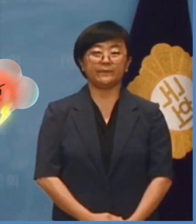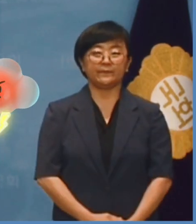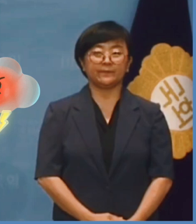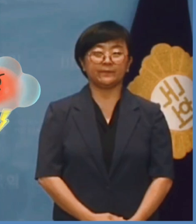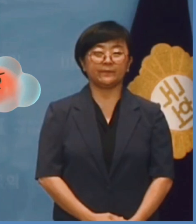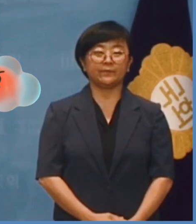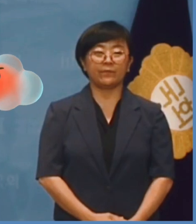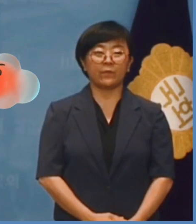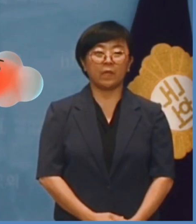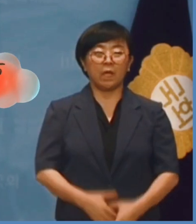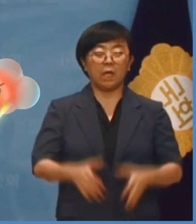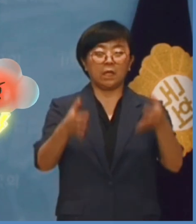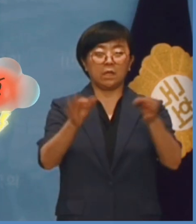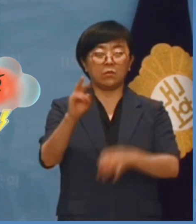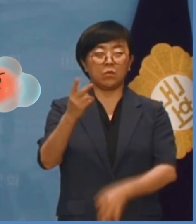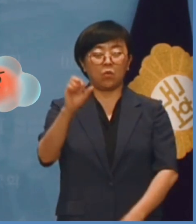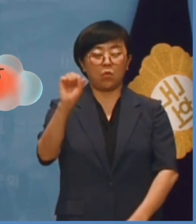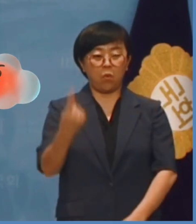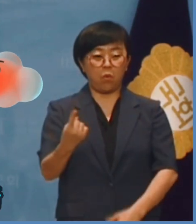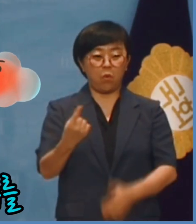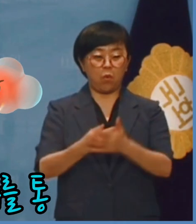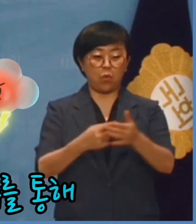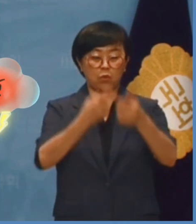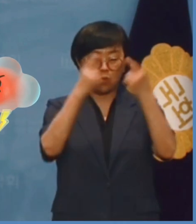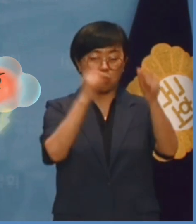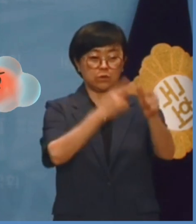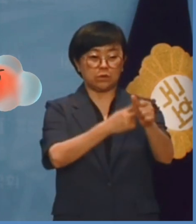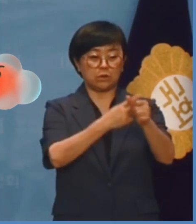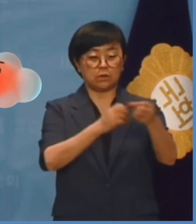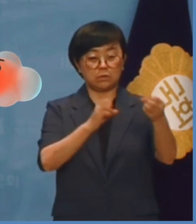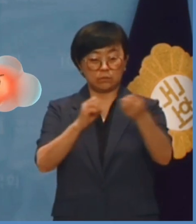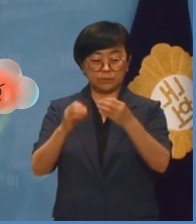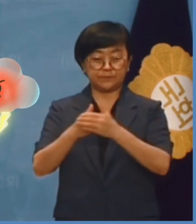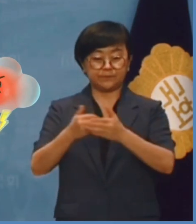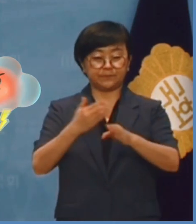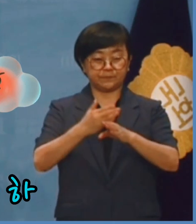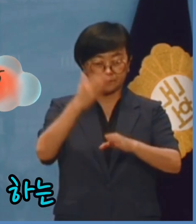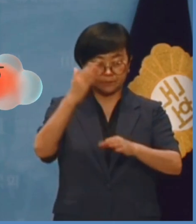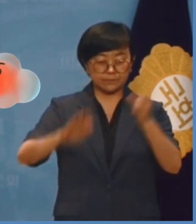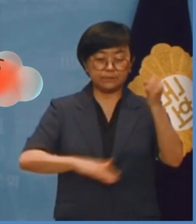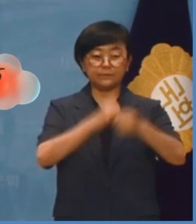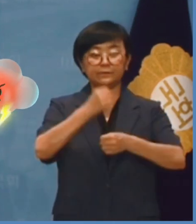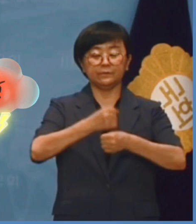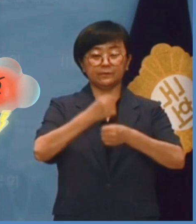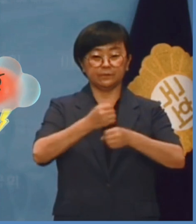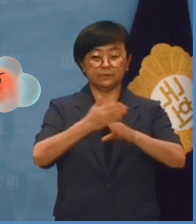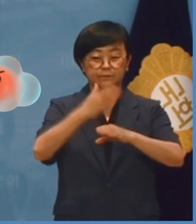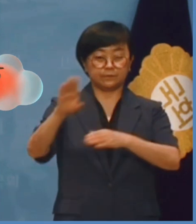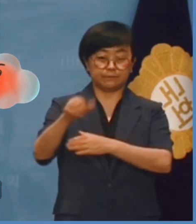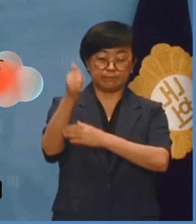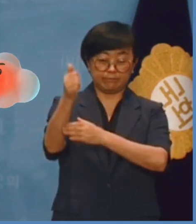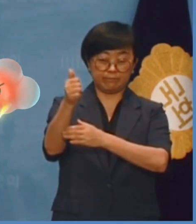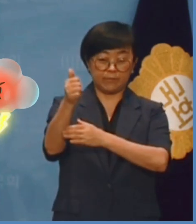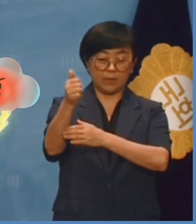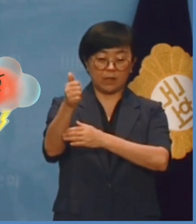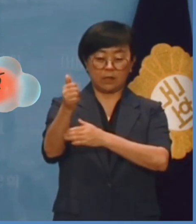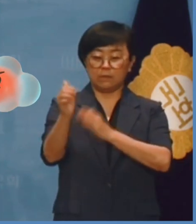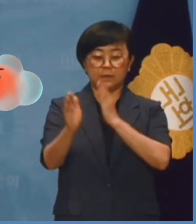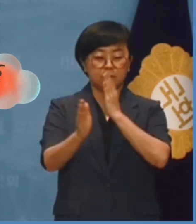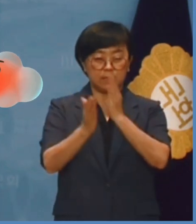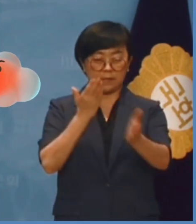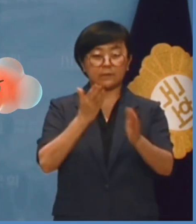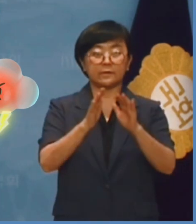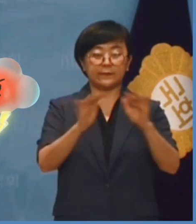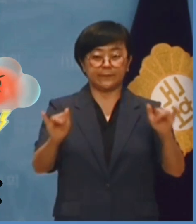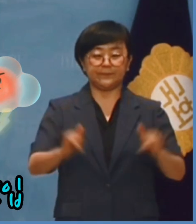김용호 교수는 대화와 교리를 통해 통일의 기반을 준비해야 하는 통일부 장관 자리에 전혀